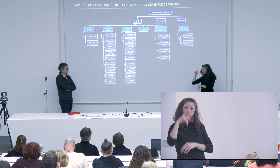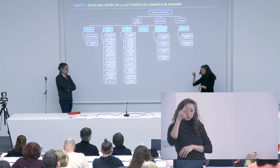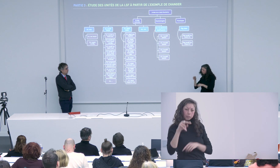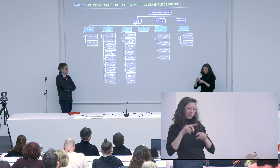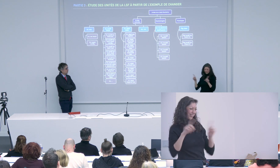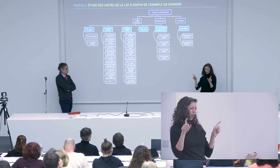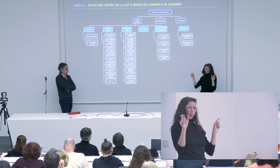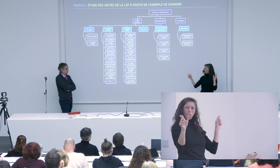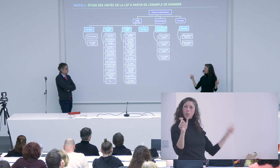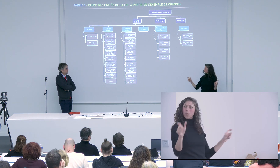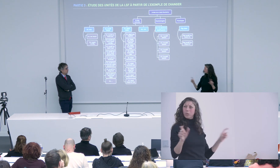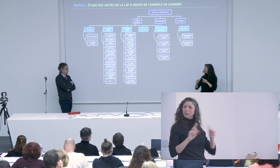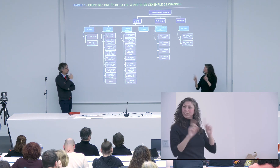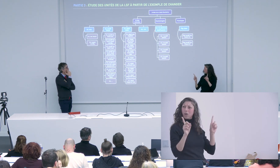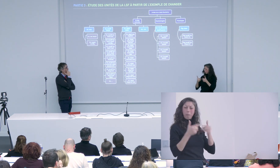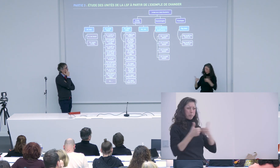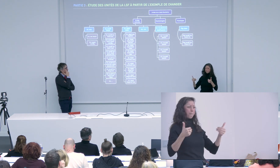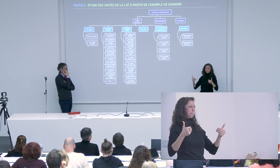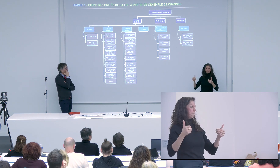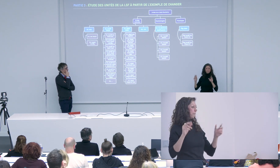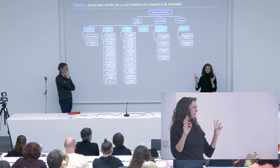m'a apporté